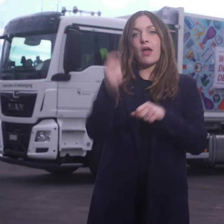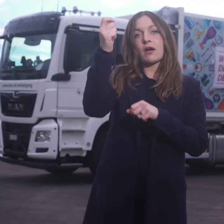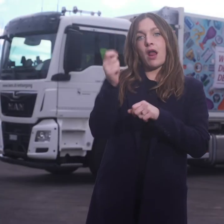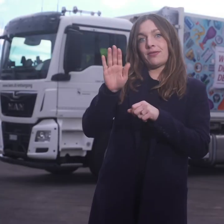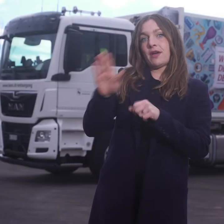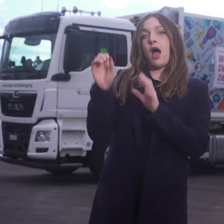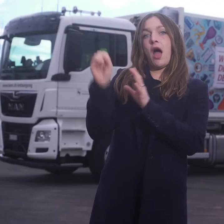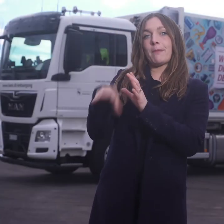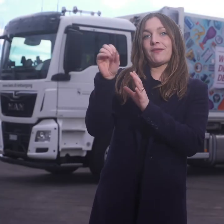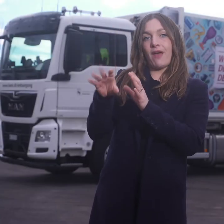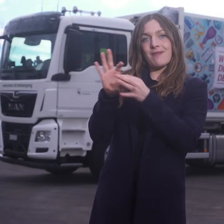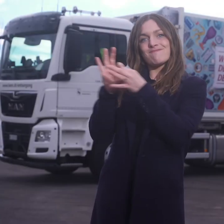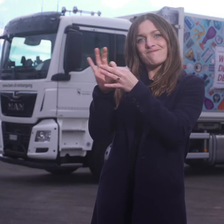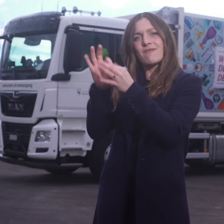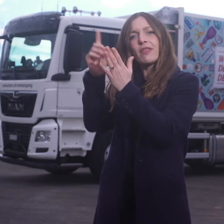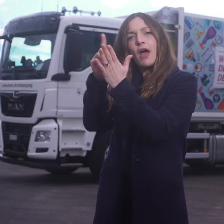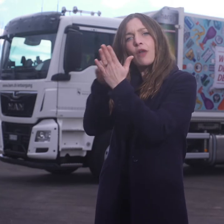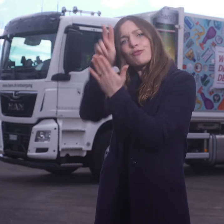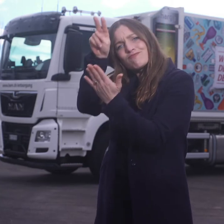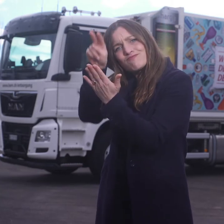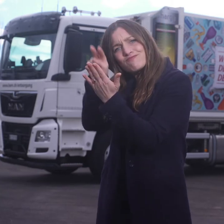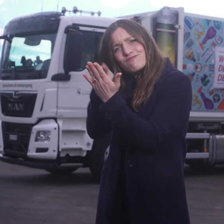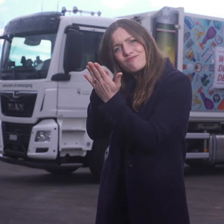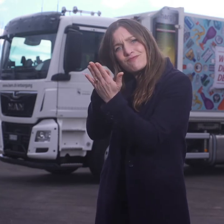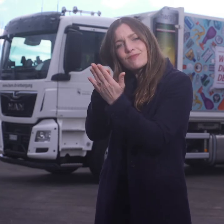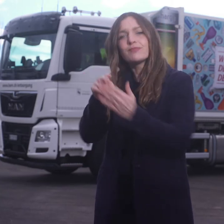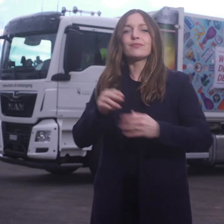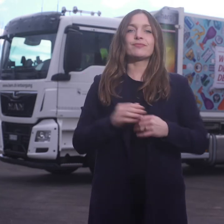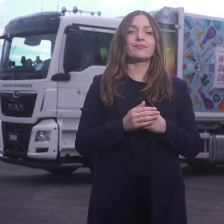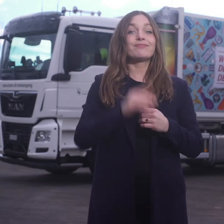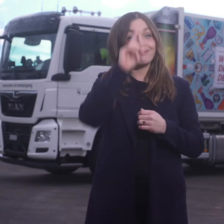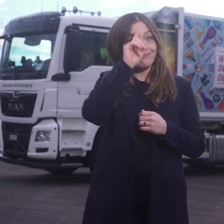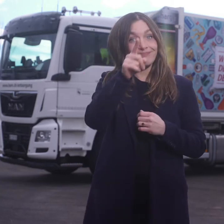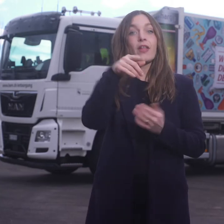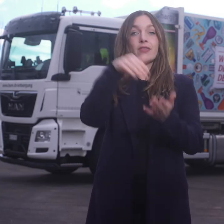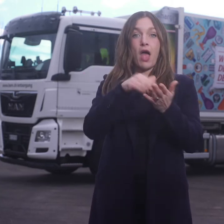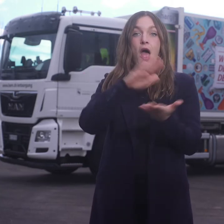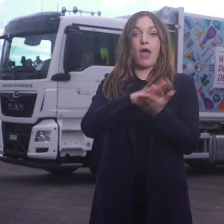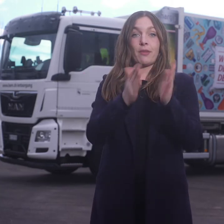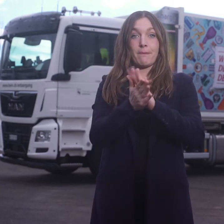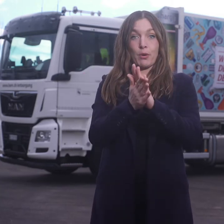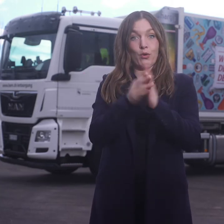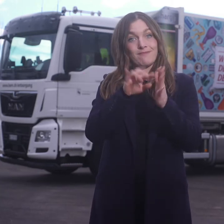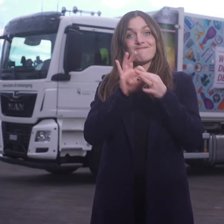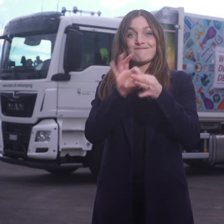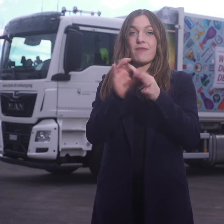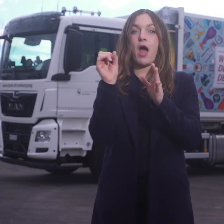Es gibt ebenfalls ein Entsorgungs-ABC, das genau erklärt, wie und wo etwas entsorgt wird.